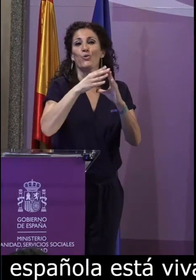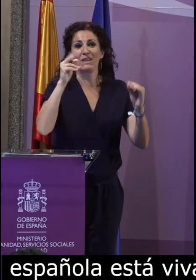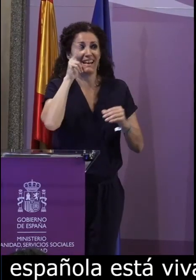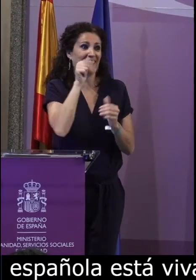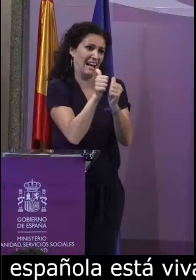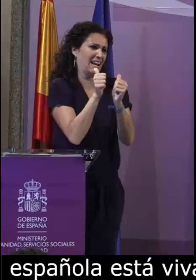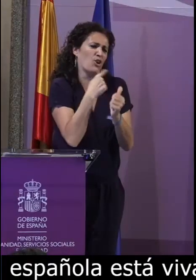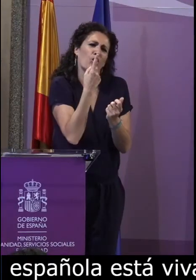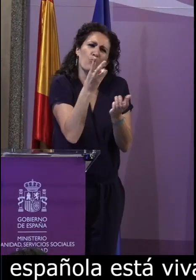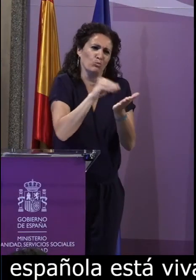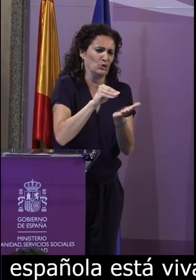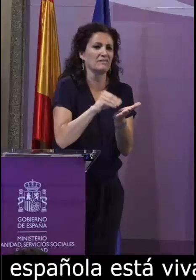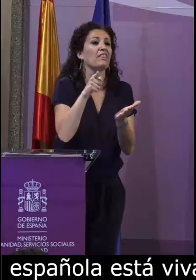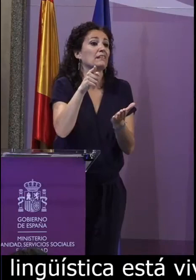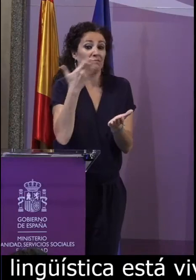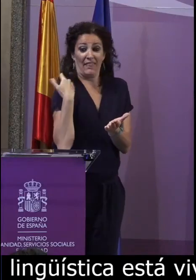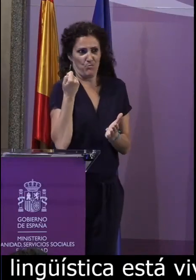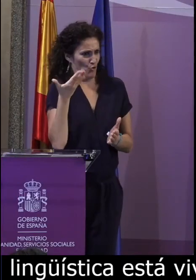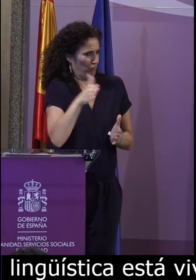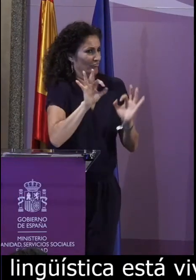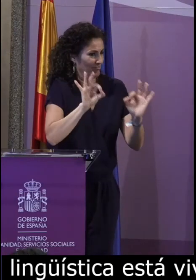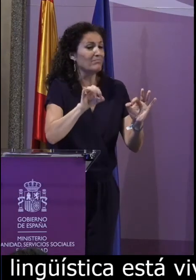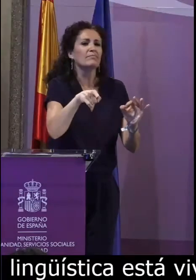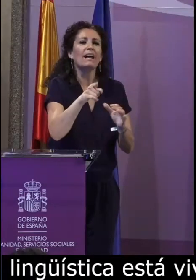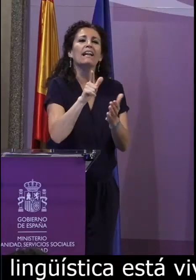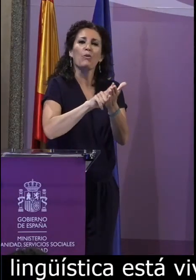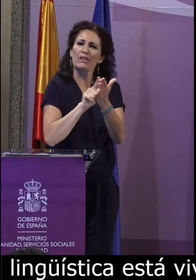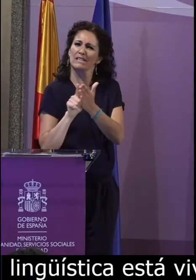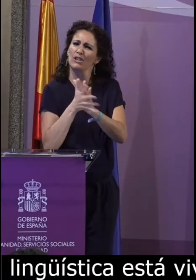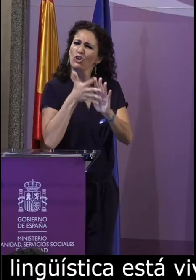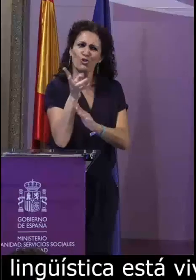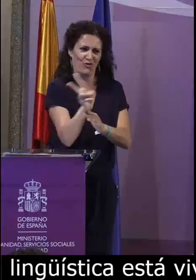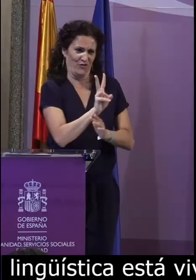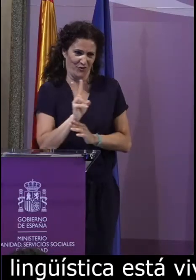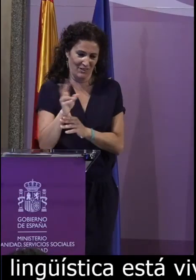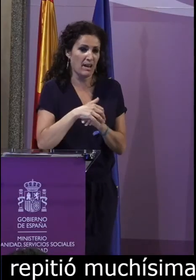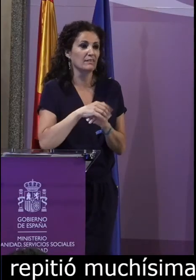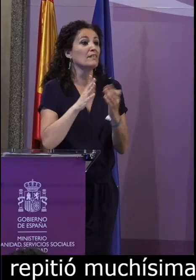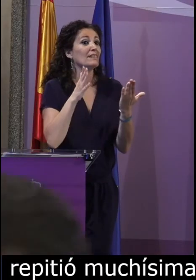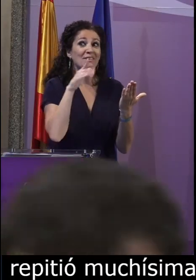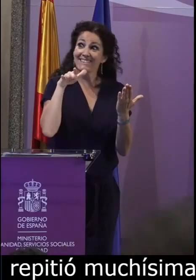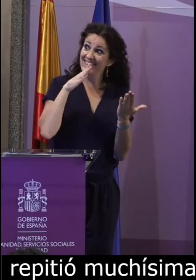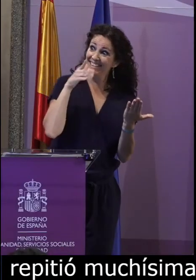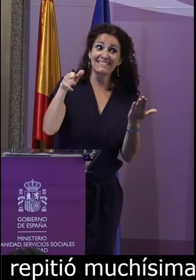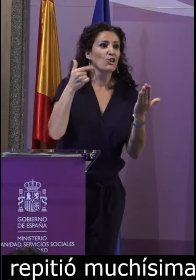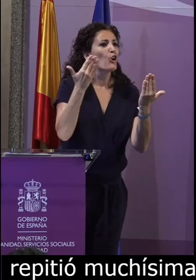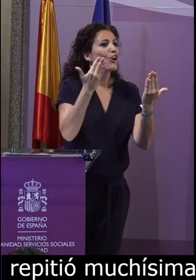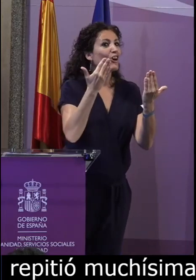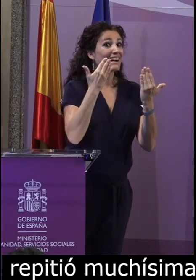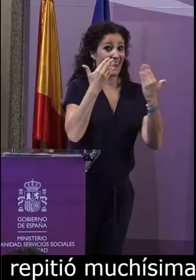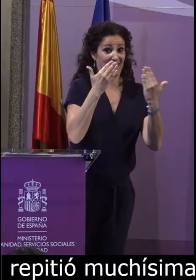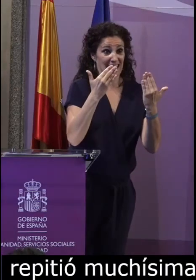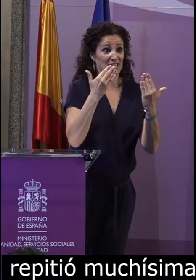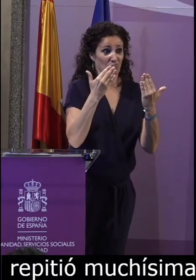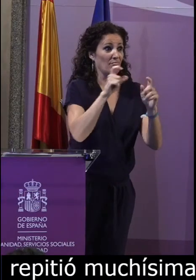repitió muchísimas veces Ángel Herrero recientemente fallecido la lengua de signos española es una lengua viva